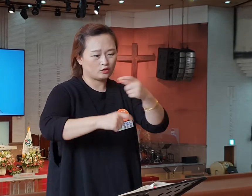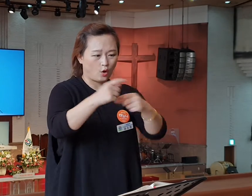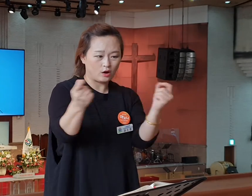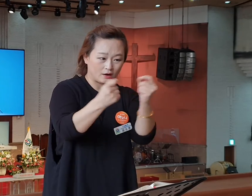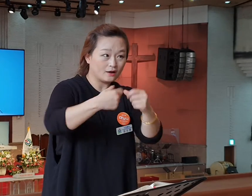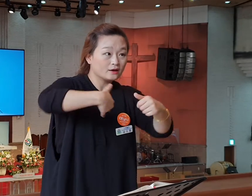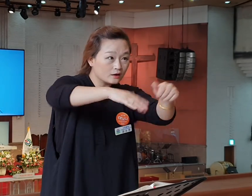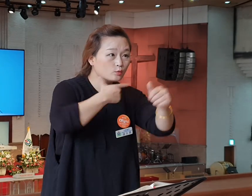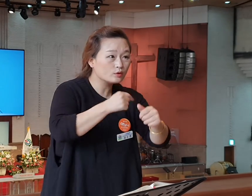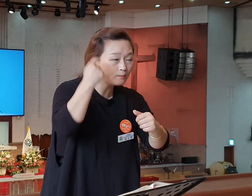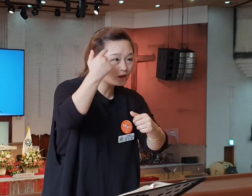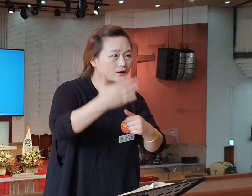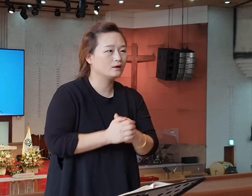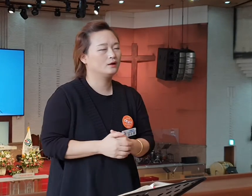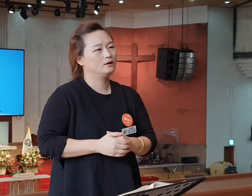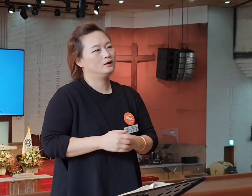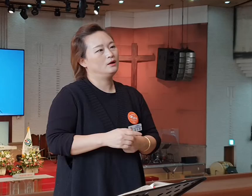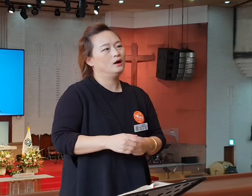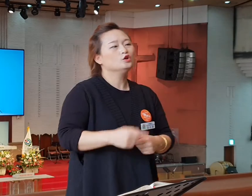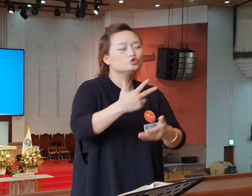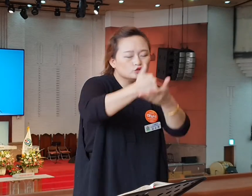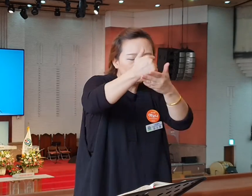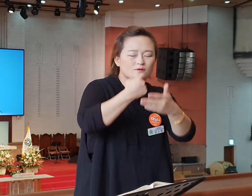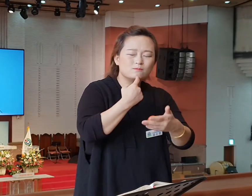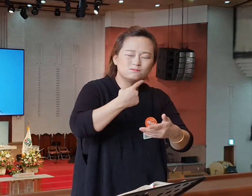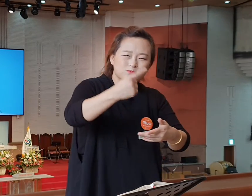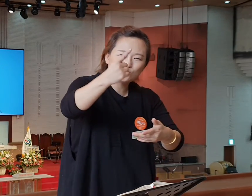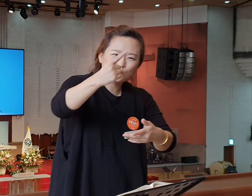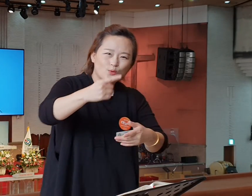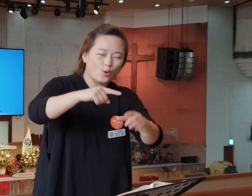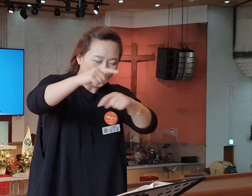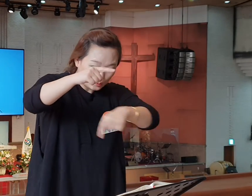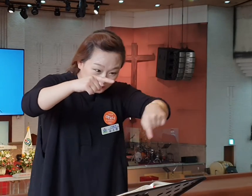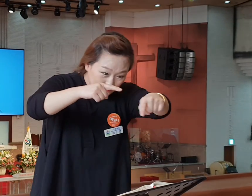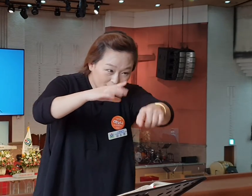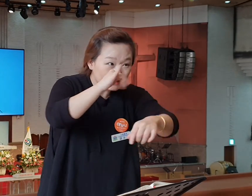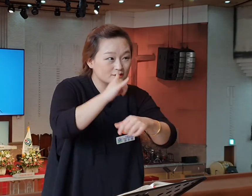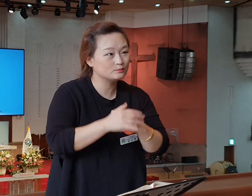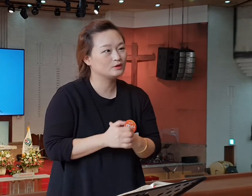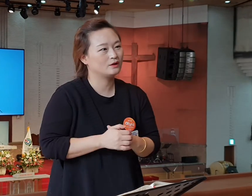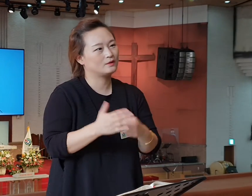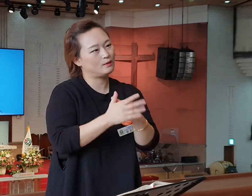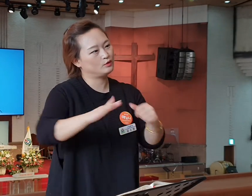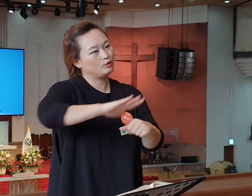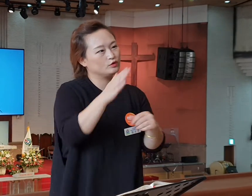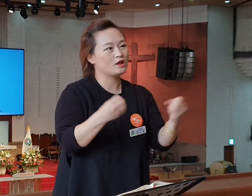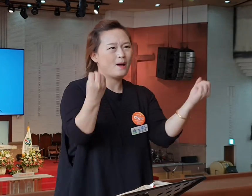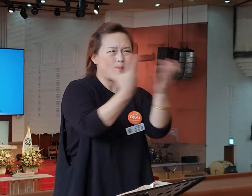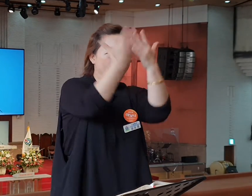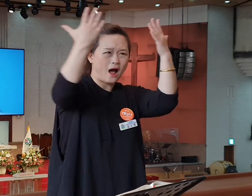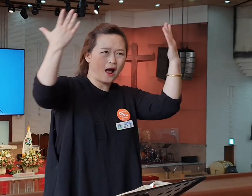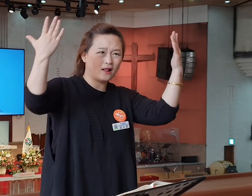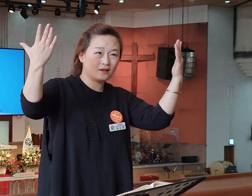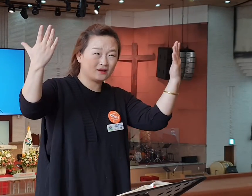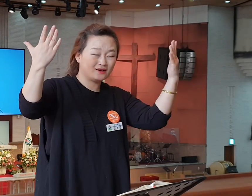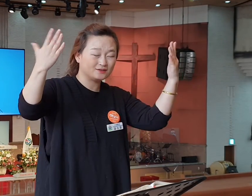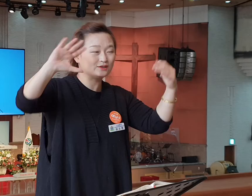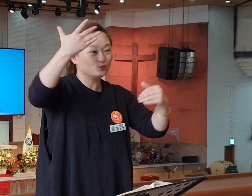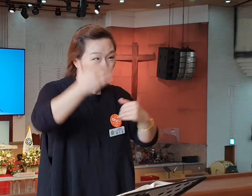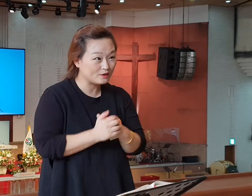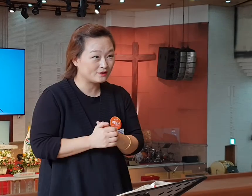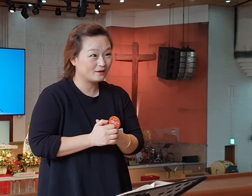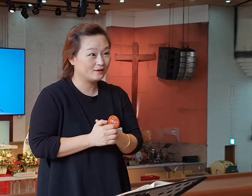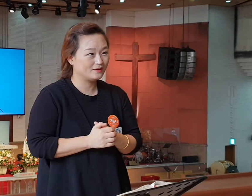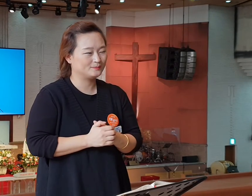주님은 어떤 분이시여? 촛대 사이에 계신 분이요. 촛대 사이에서 걸으시는 분이십니다. 여러분들 밝게 주님께서는 불을 밝히시기를 주의